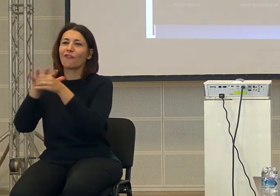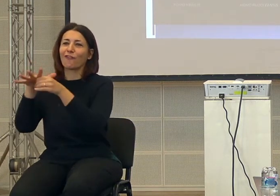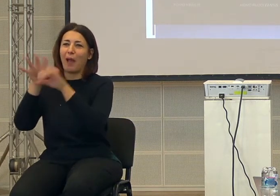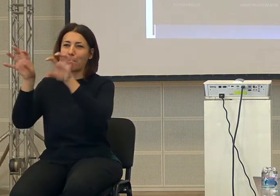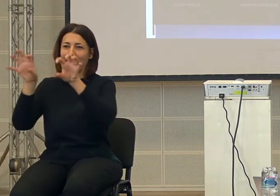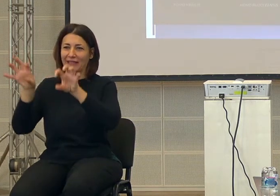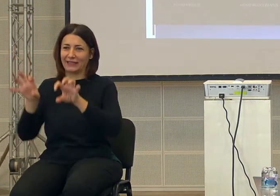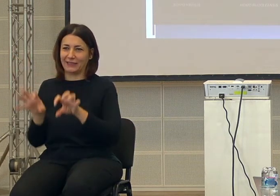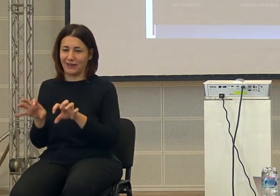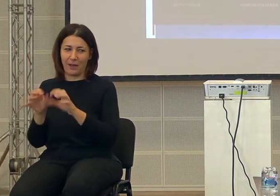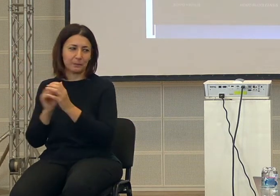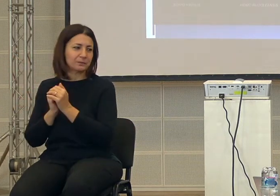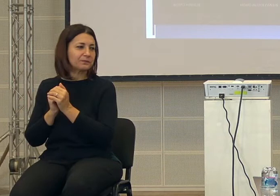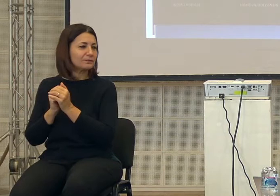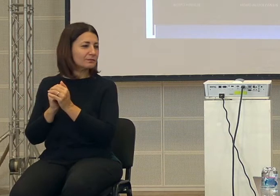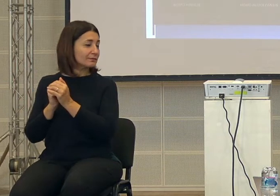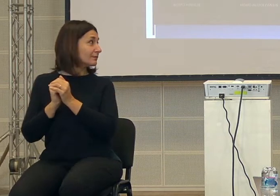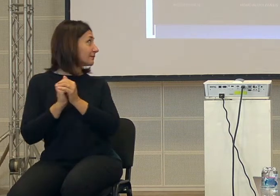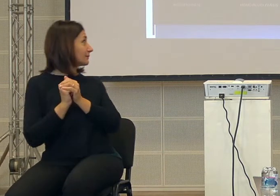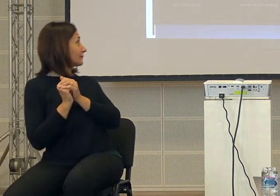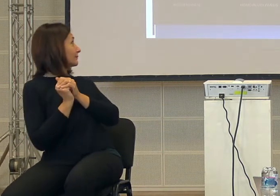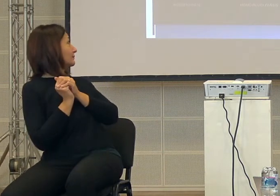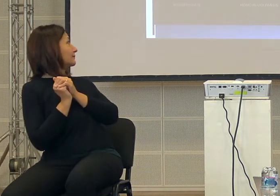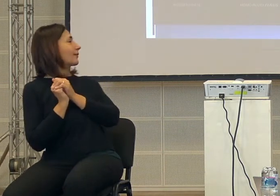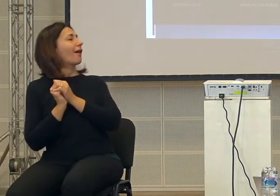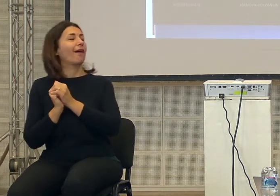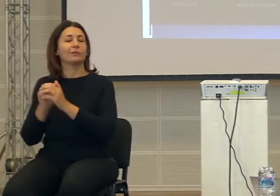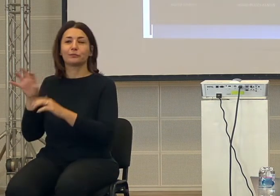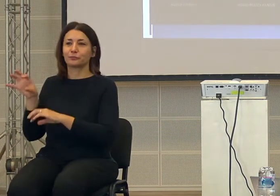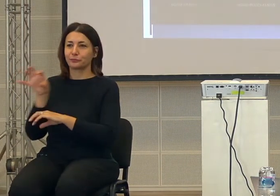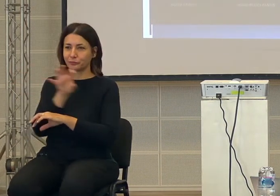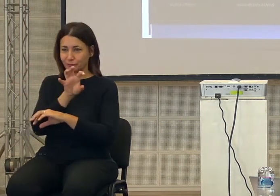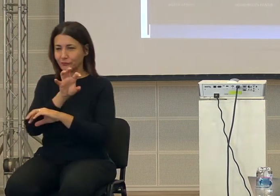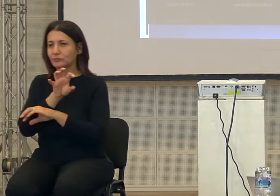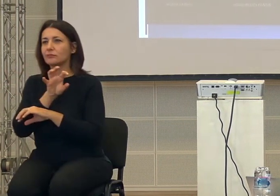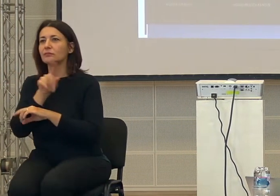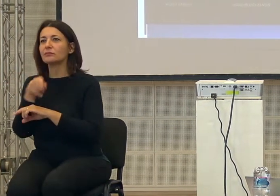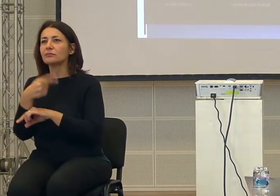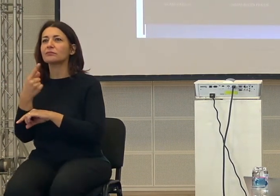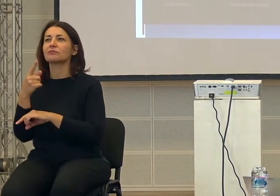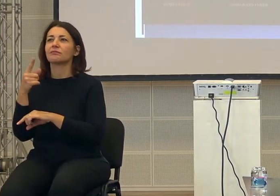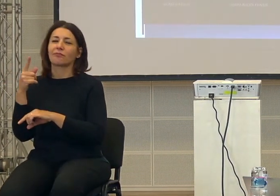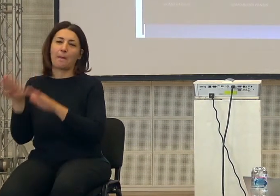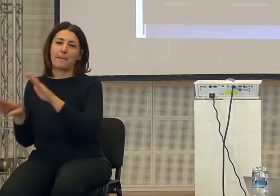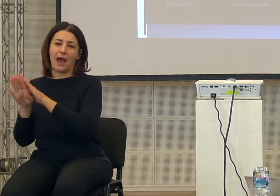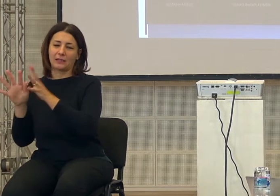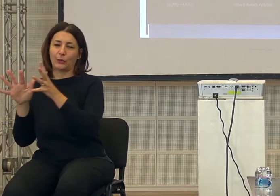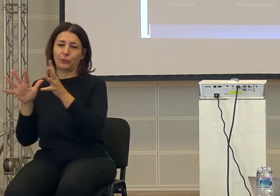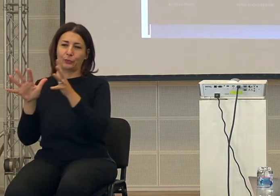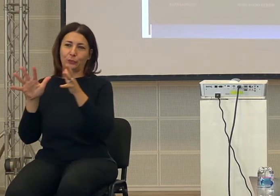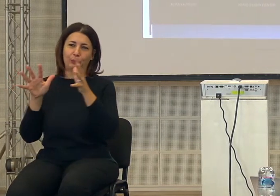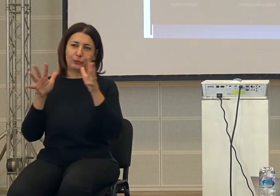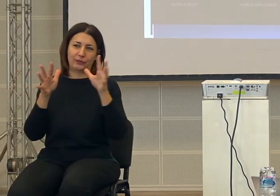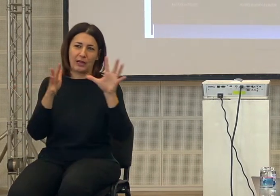esemplari della nostra specie si evolvono altri, qui